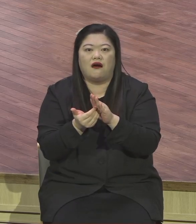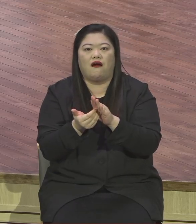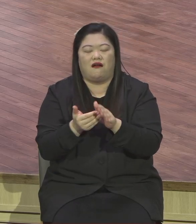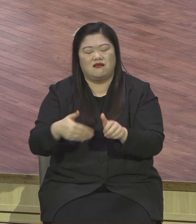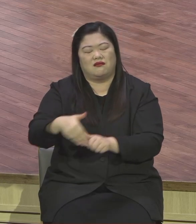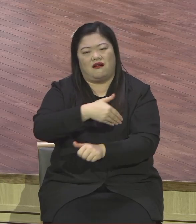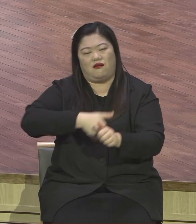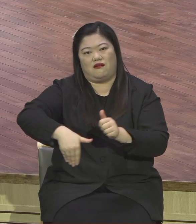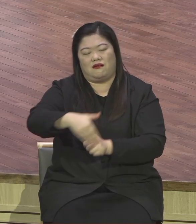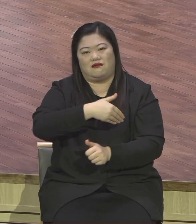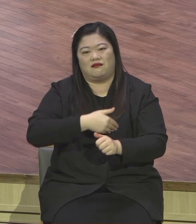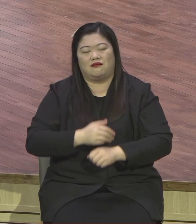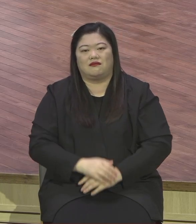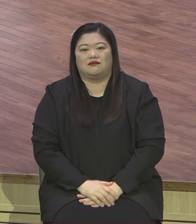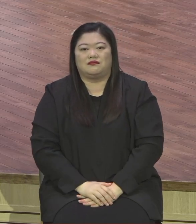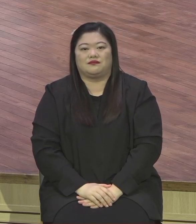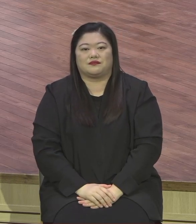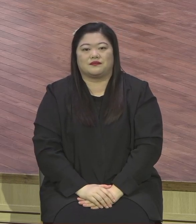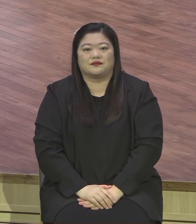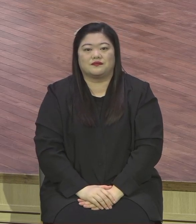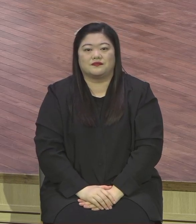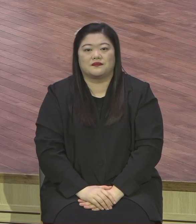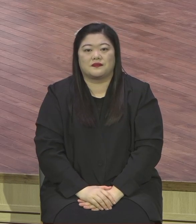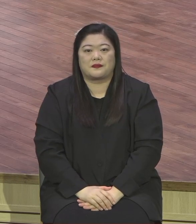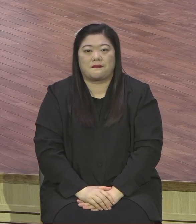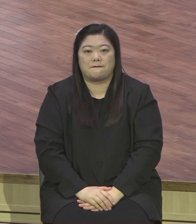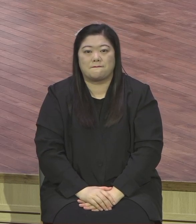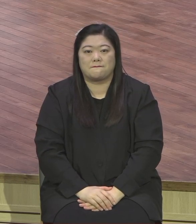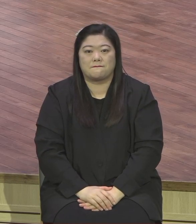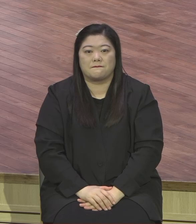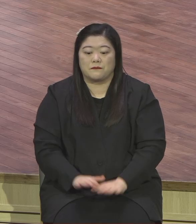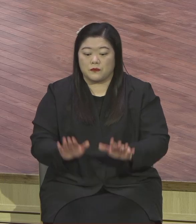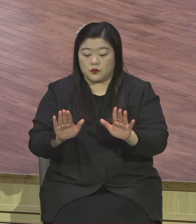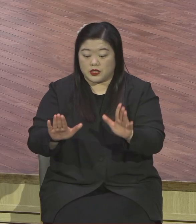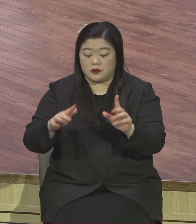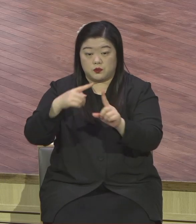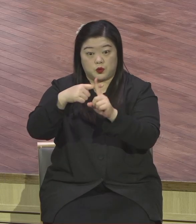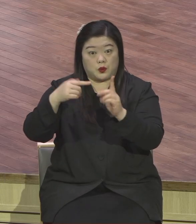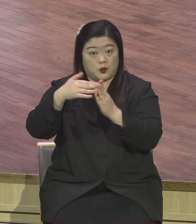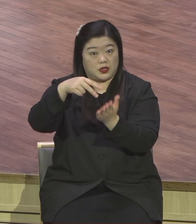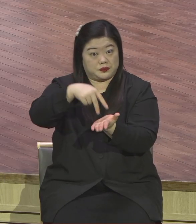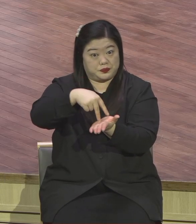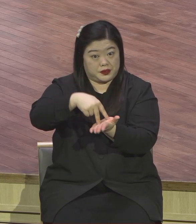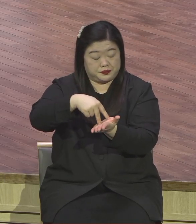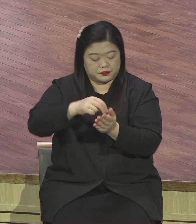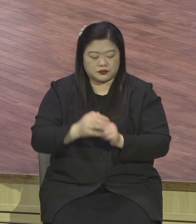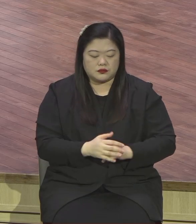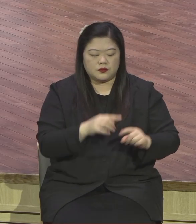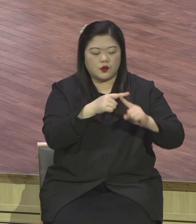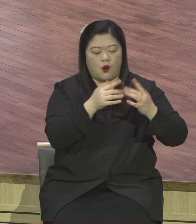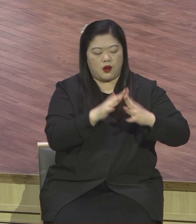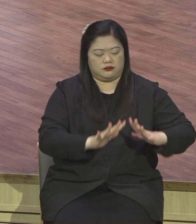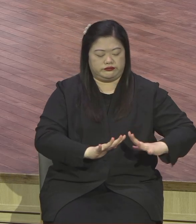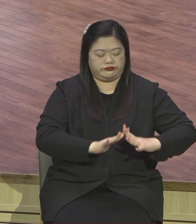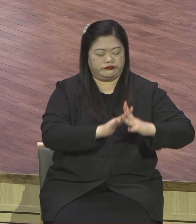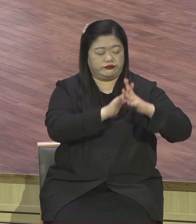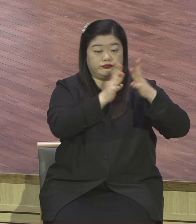그런데 교회적으로는 지금 우리가 본당 헌당과 237 복원 말하는 언약적 비전을 붙잡고